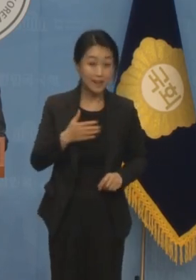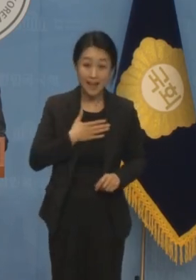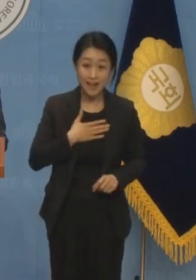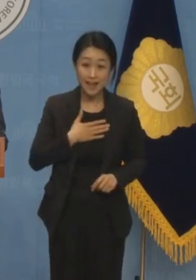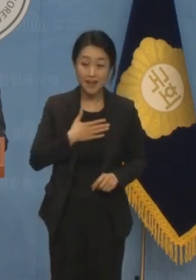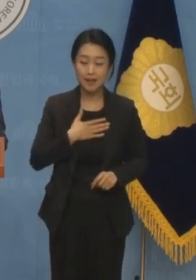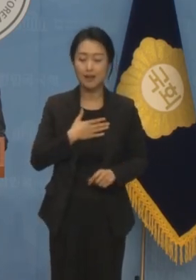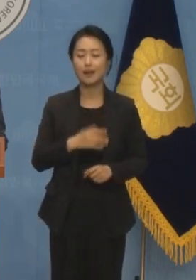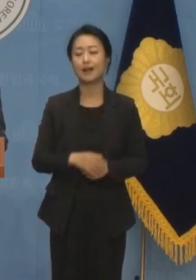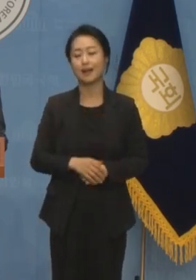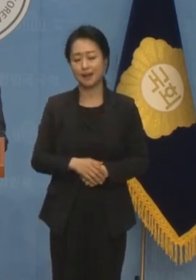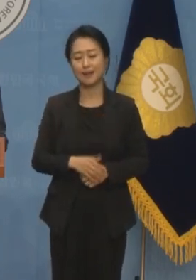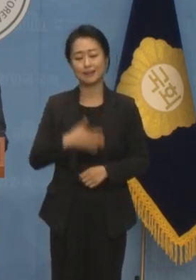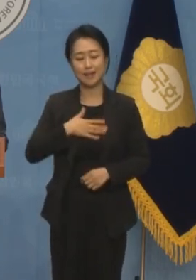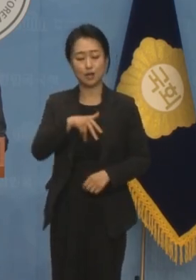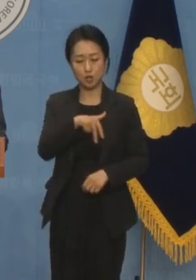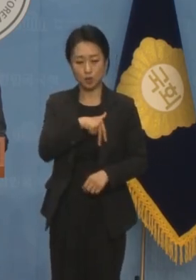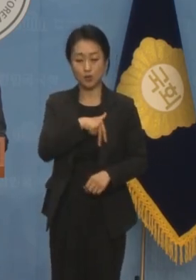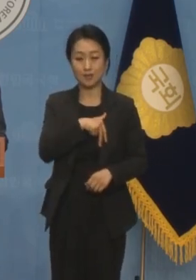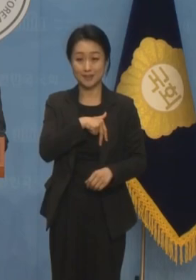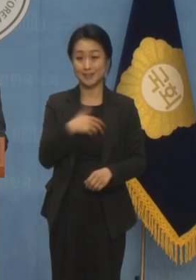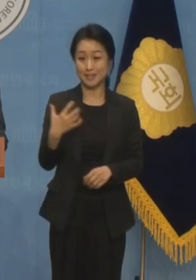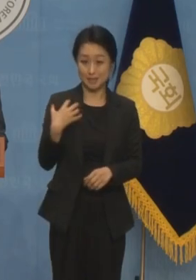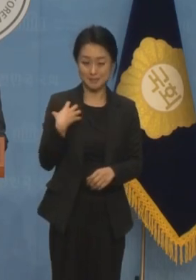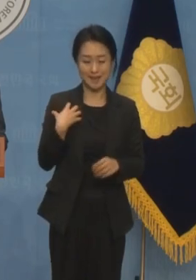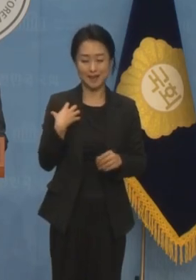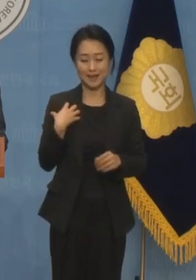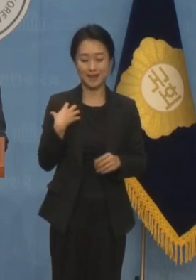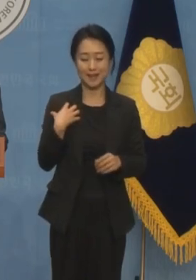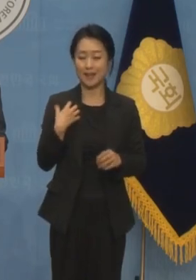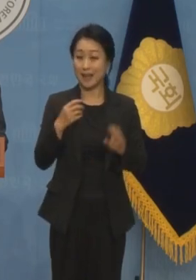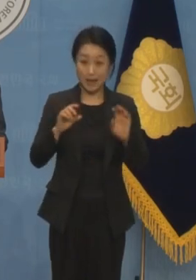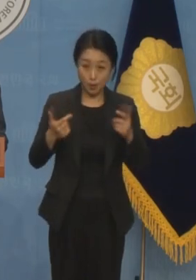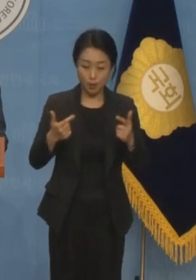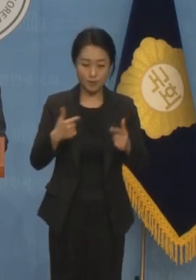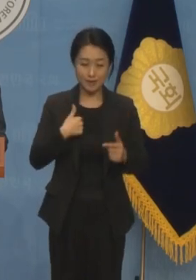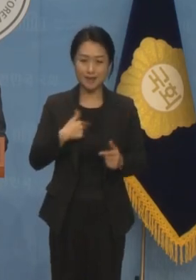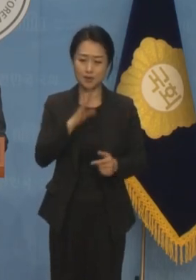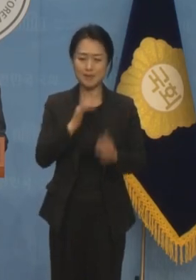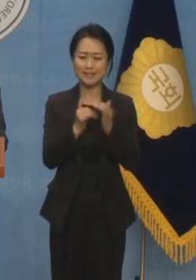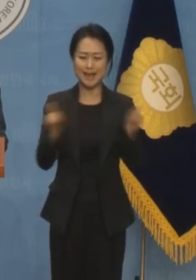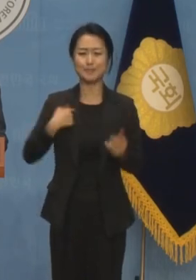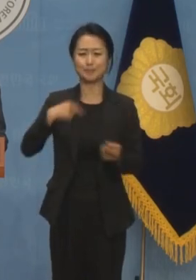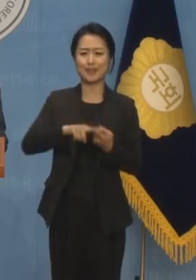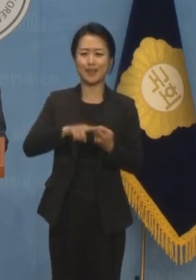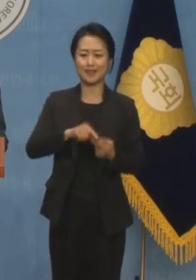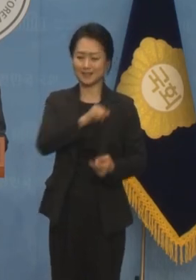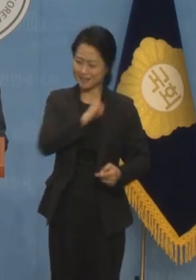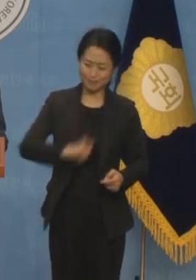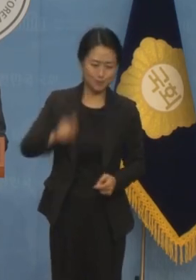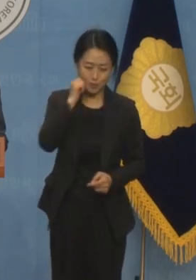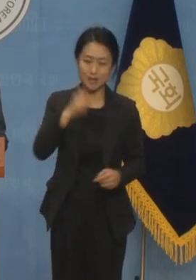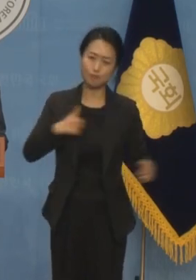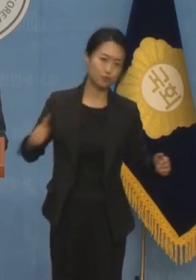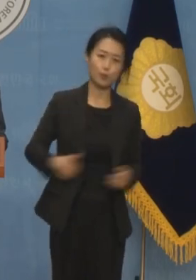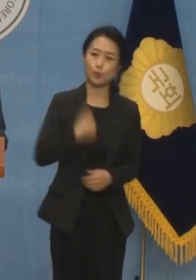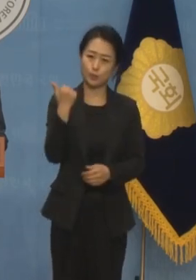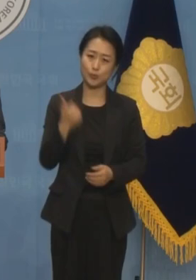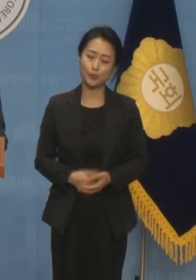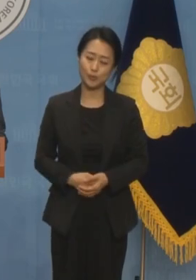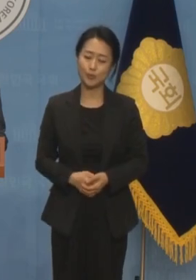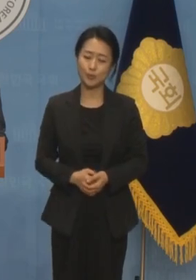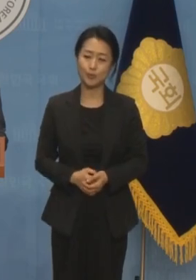저는 정치인이기 전에 한 인격체로서 참을 수 없는 분노와 안타까움을 느꼈습니다.